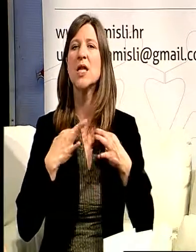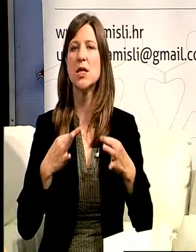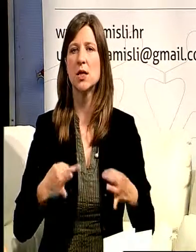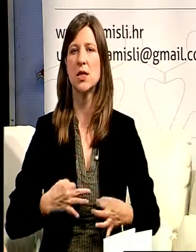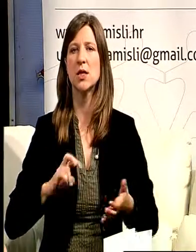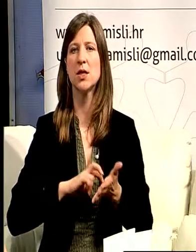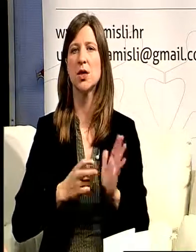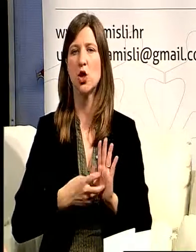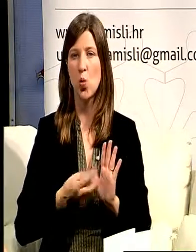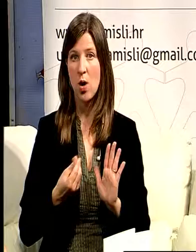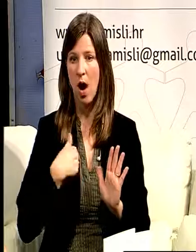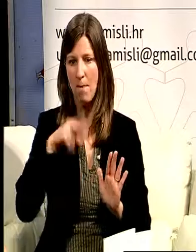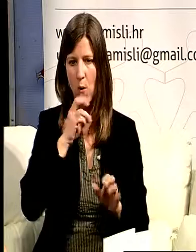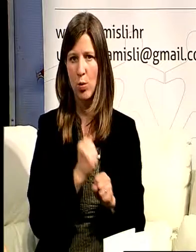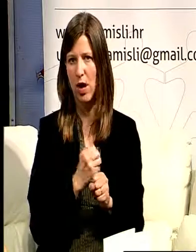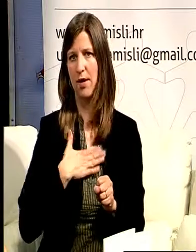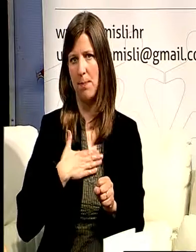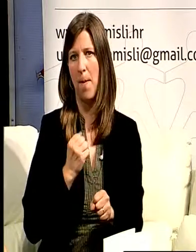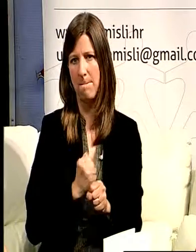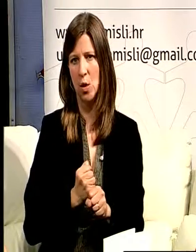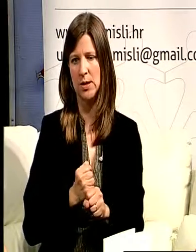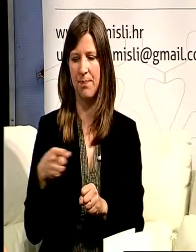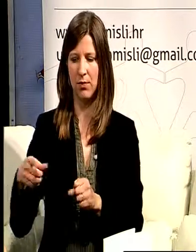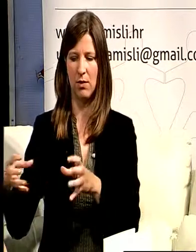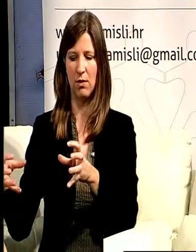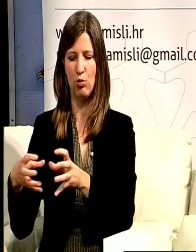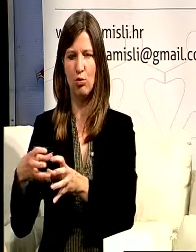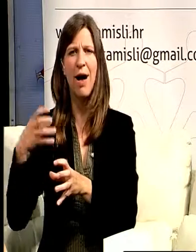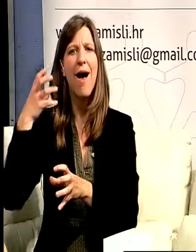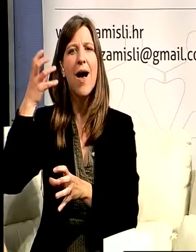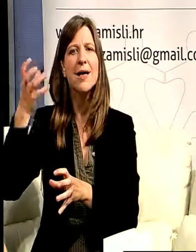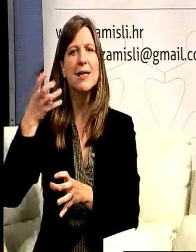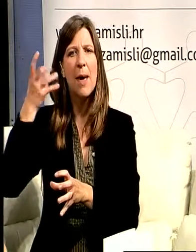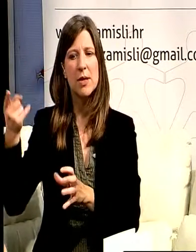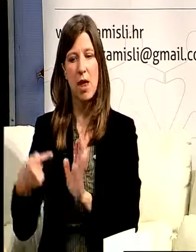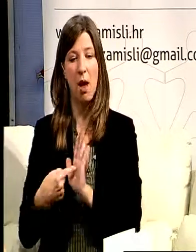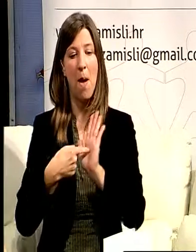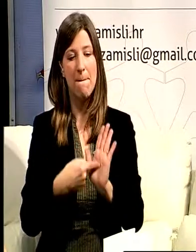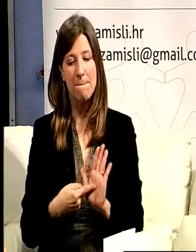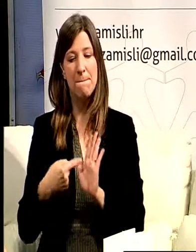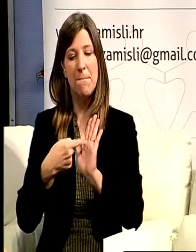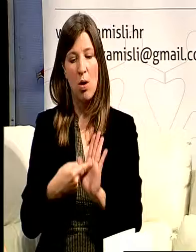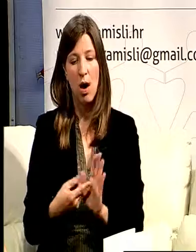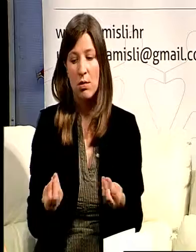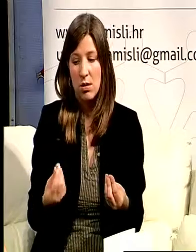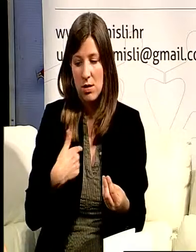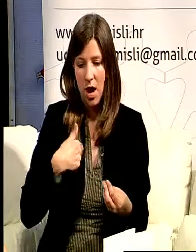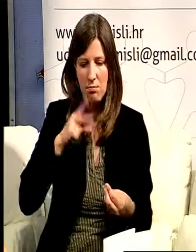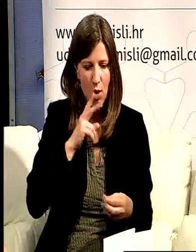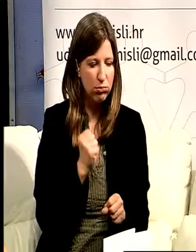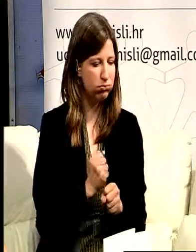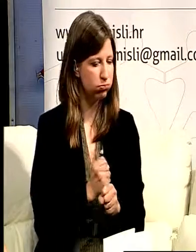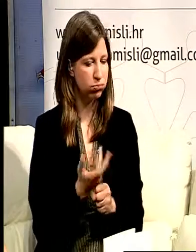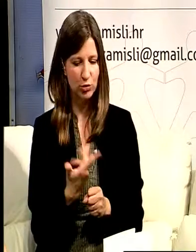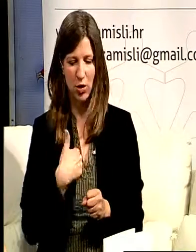zamisli je od početka mogu reći meni dokazivao moje sposobnosti u smislu da sam dobila